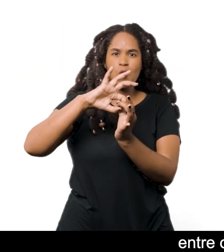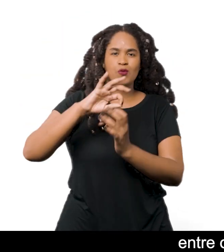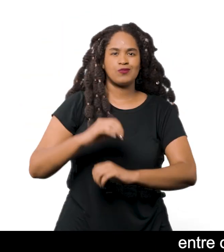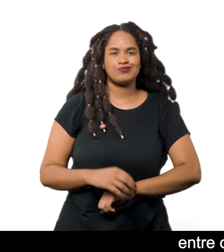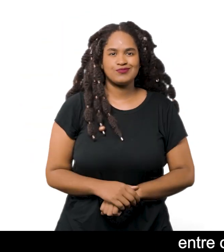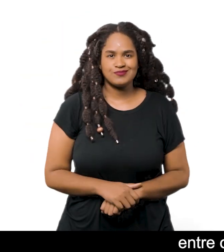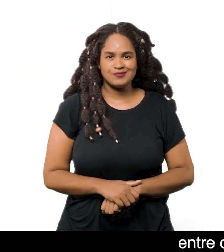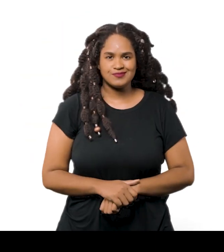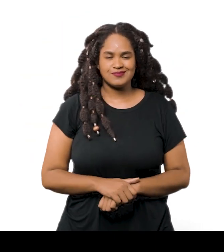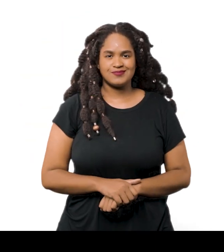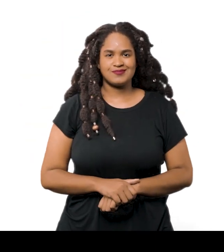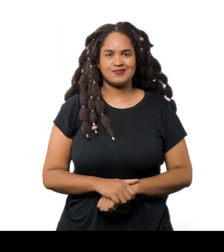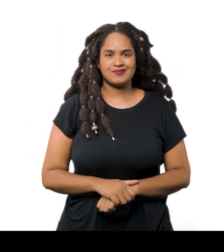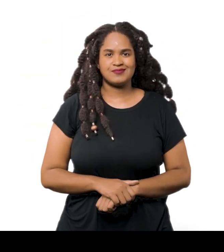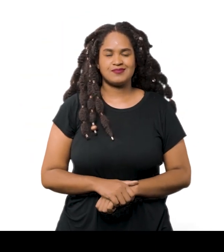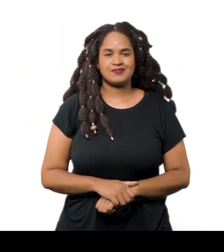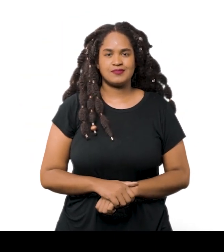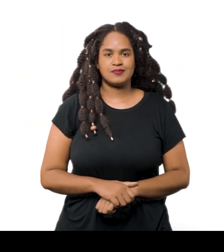e o terrestre